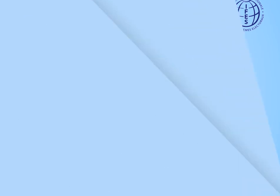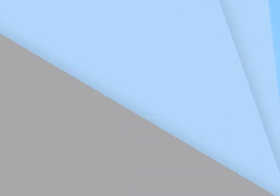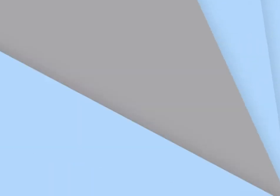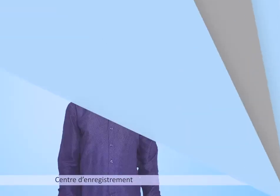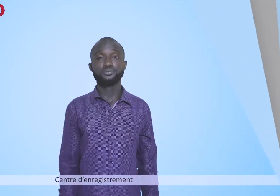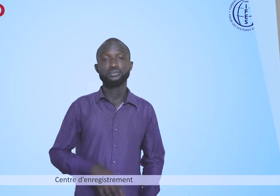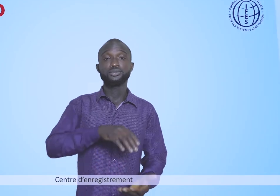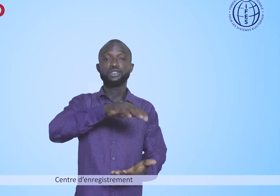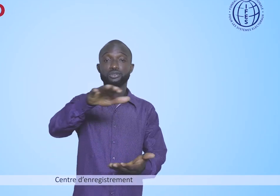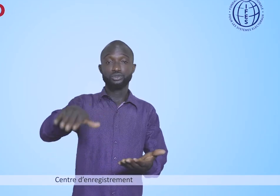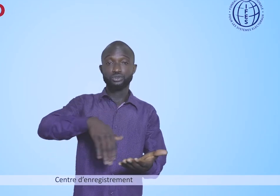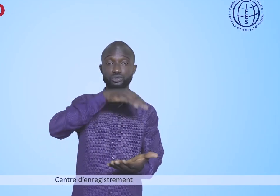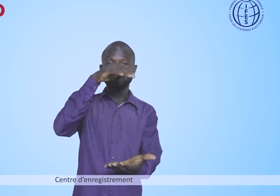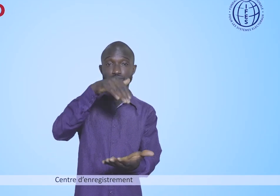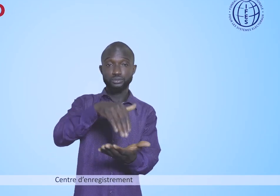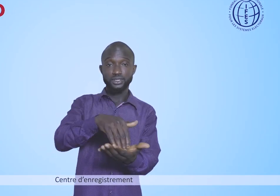Centre d'enregistrement